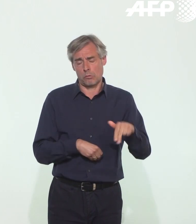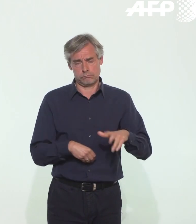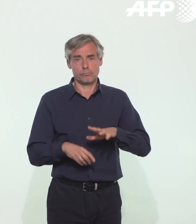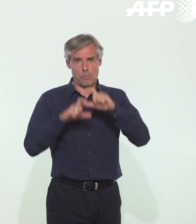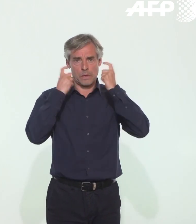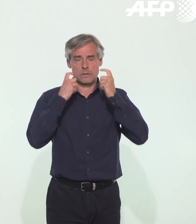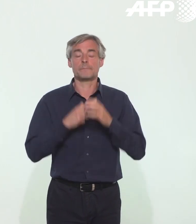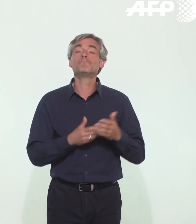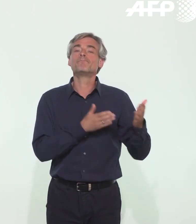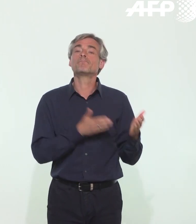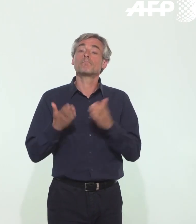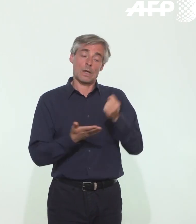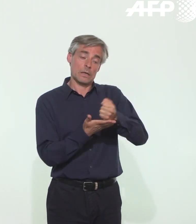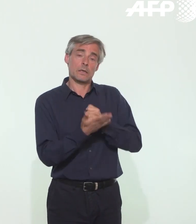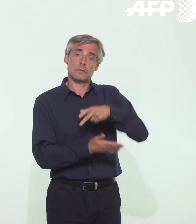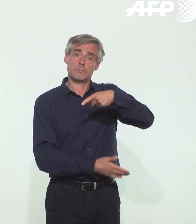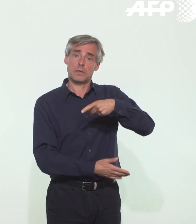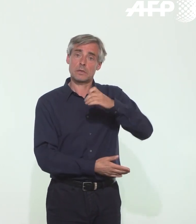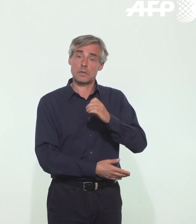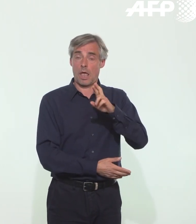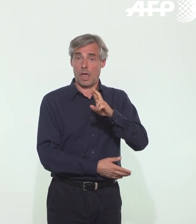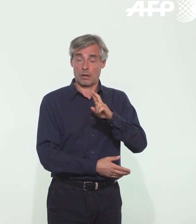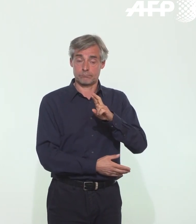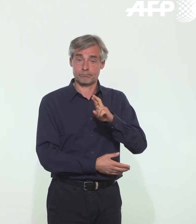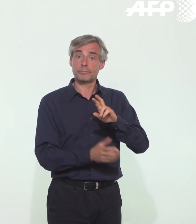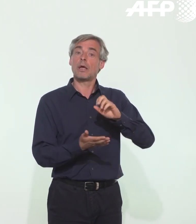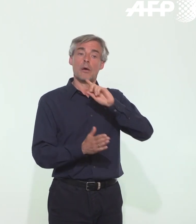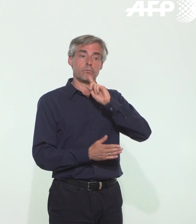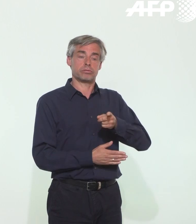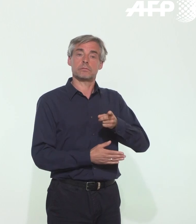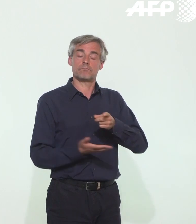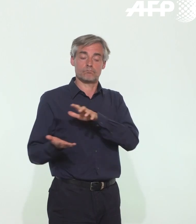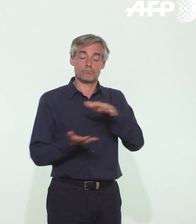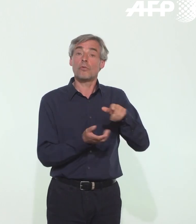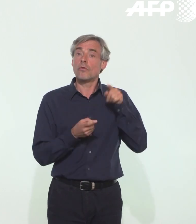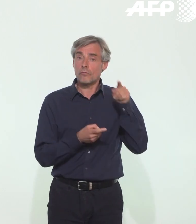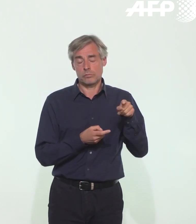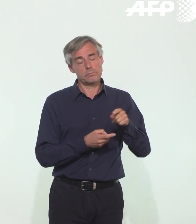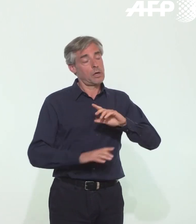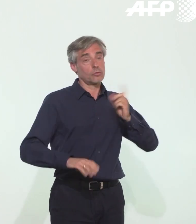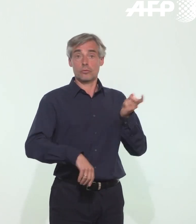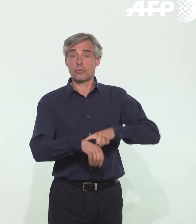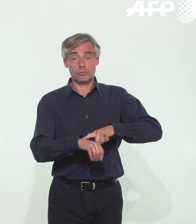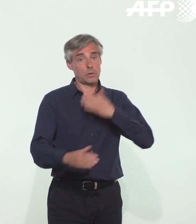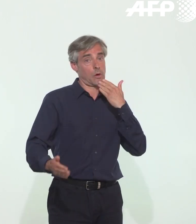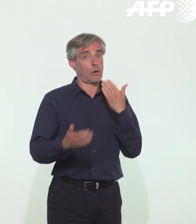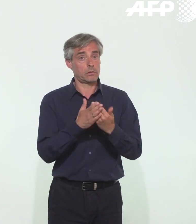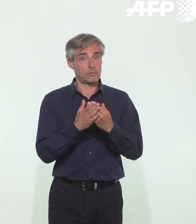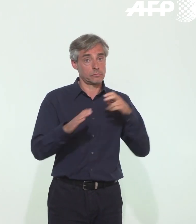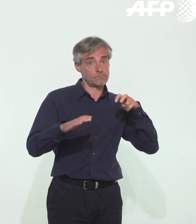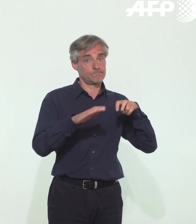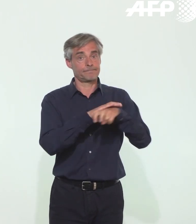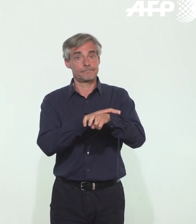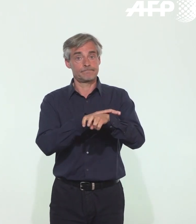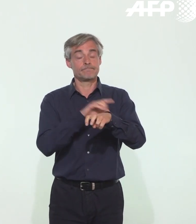Une fois le test PCR virologique prescrit, prenez immédiatement rendez-vous pour ce dépistage